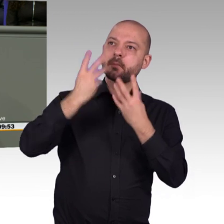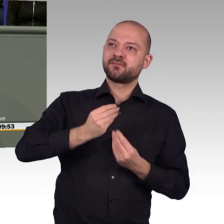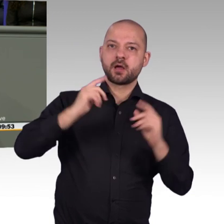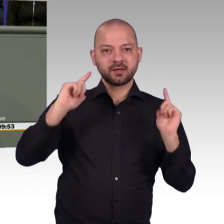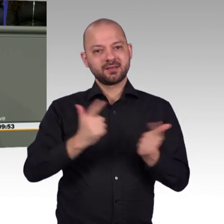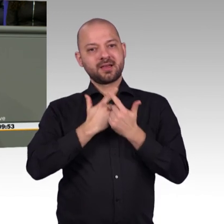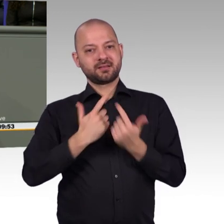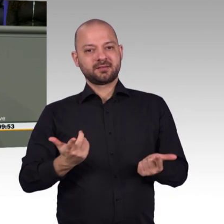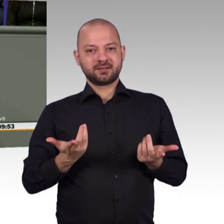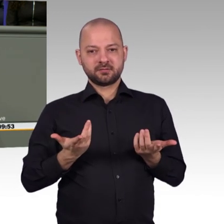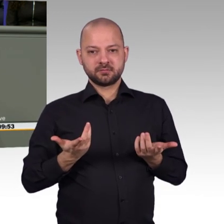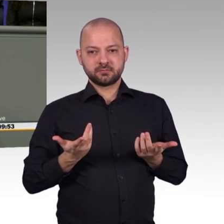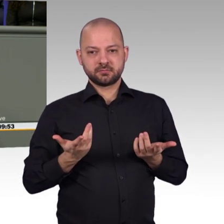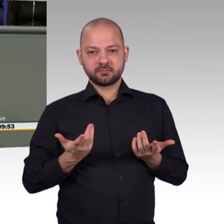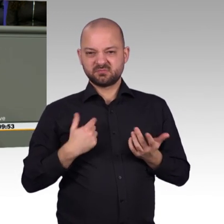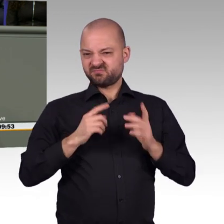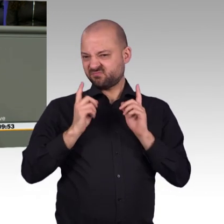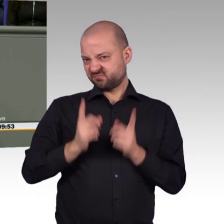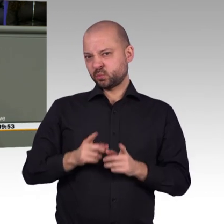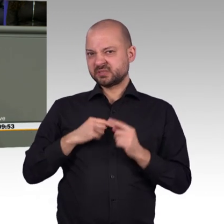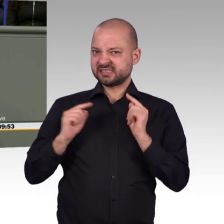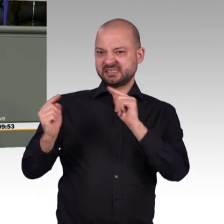aus dem Digitalfonds dafür bereitgestellt werden. Sehr richtig.